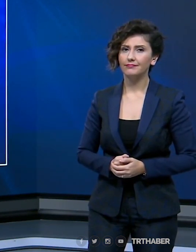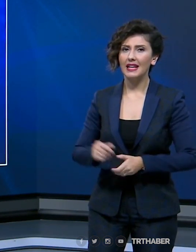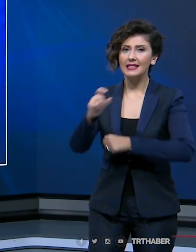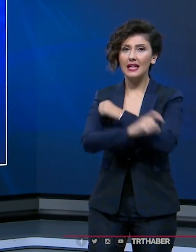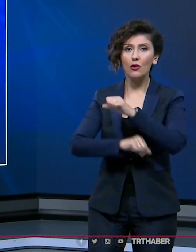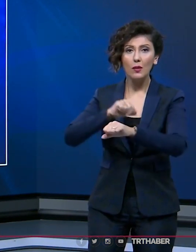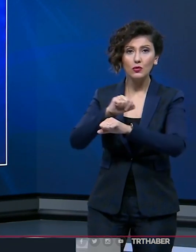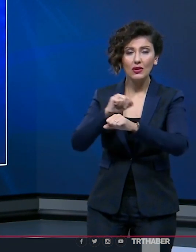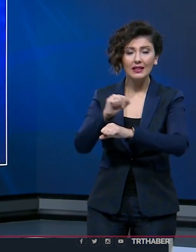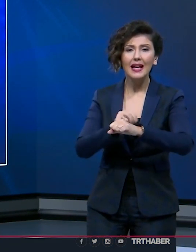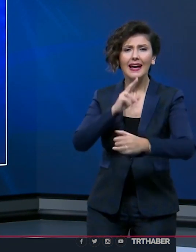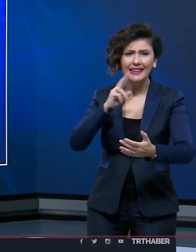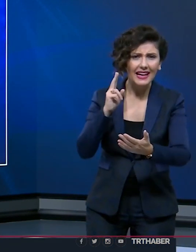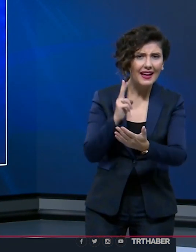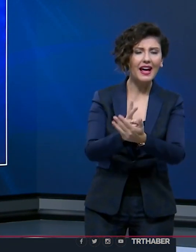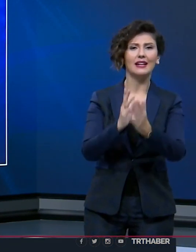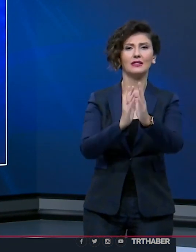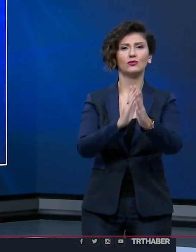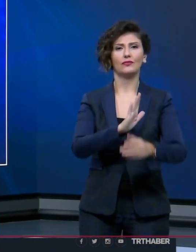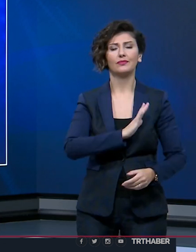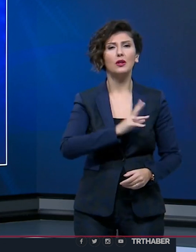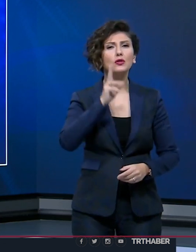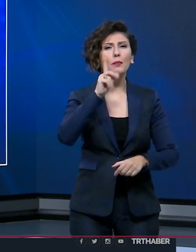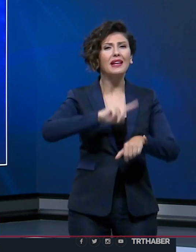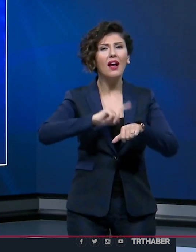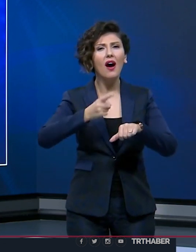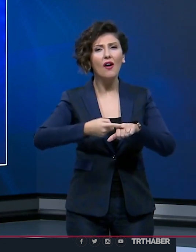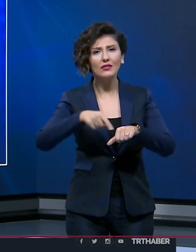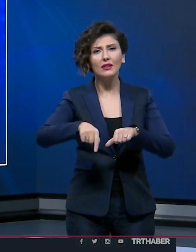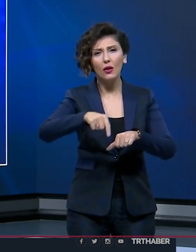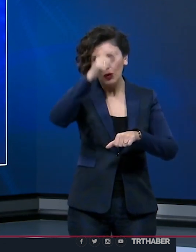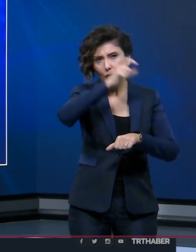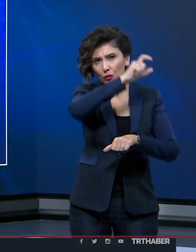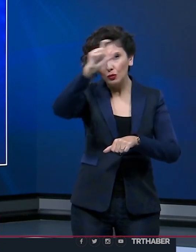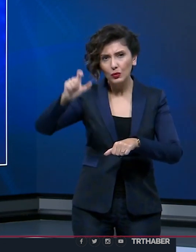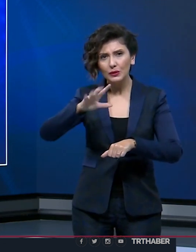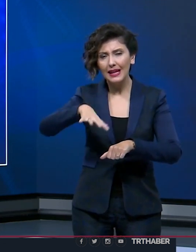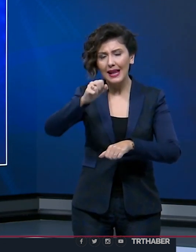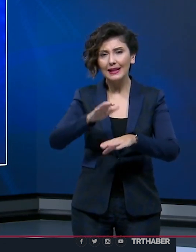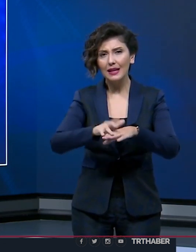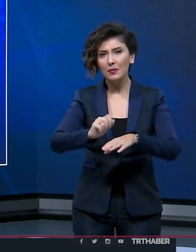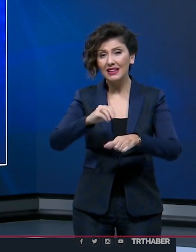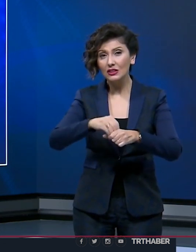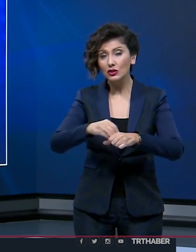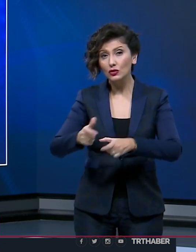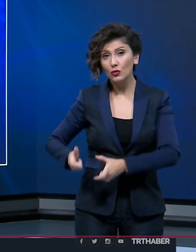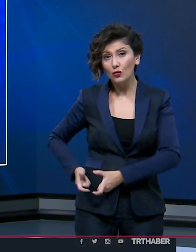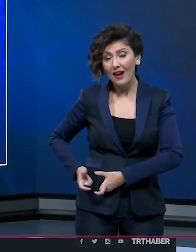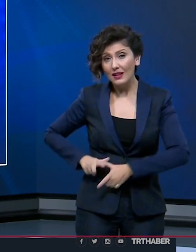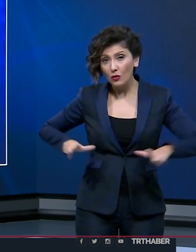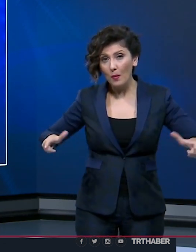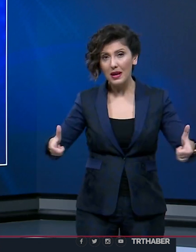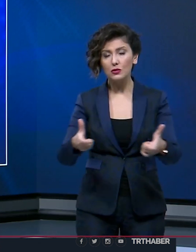Terörle mücadele kararlılıkla devam ediyor. Son bir haftada yurt genelinde yapılan